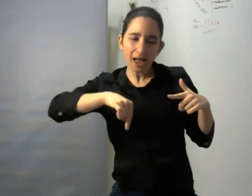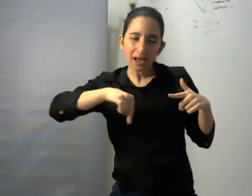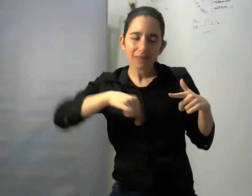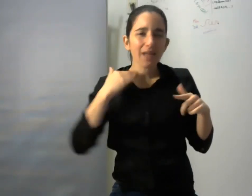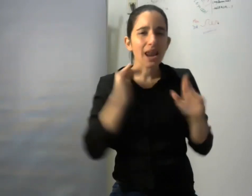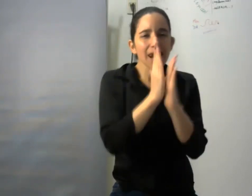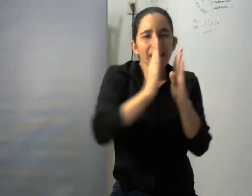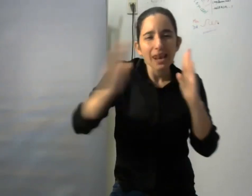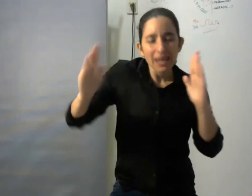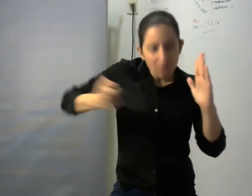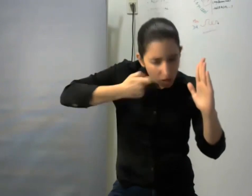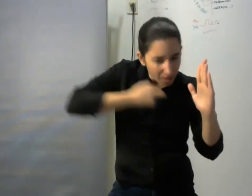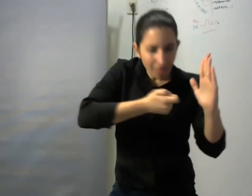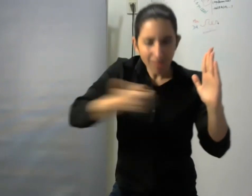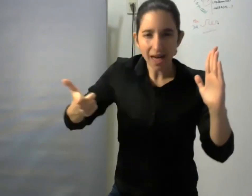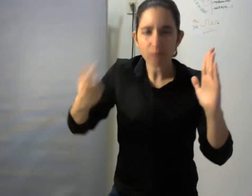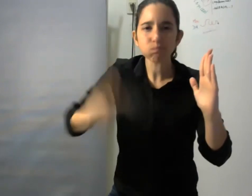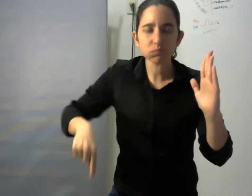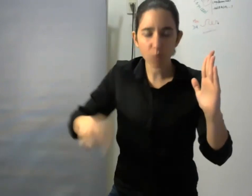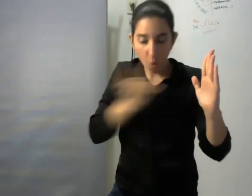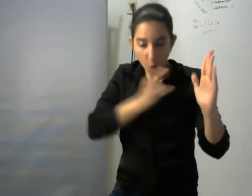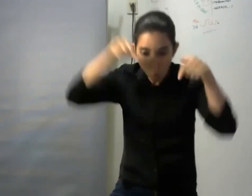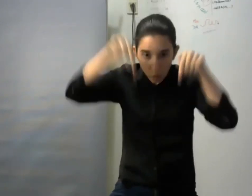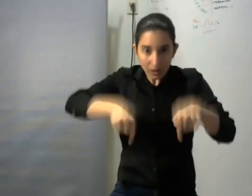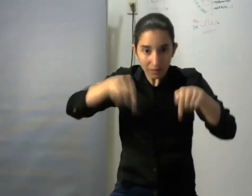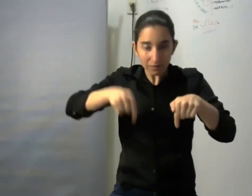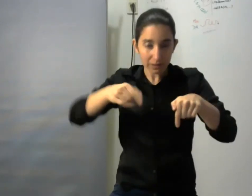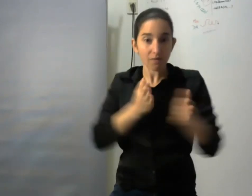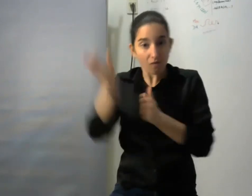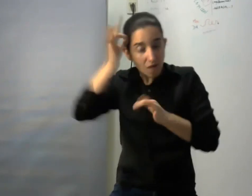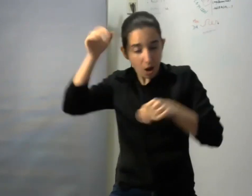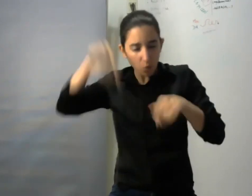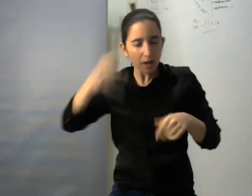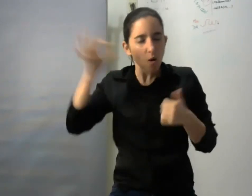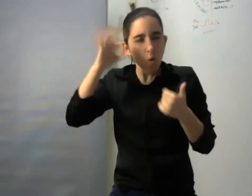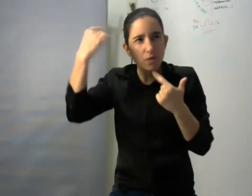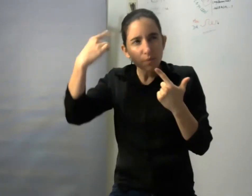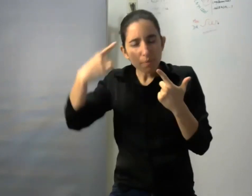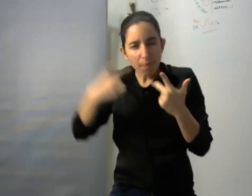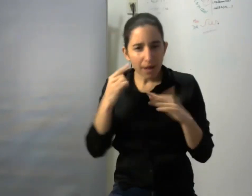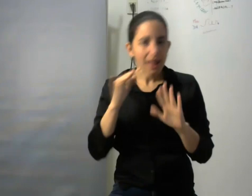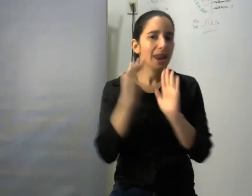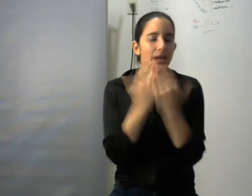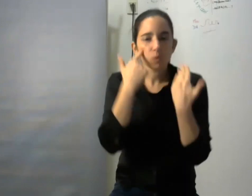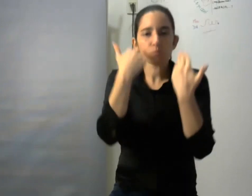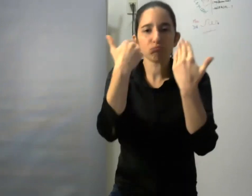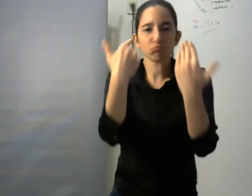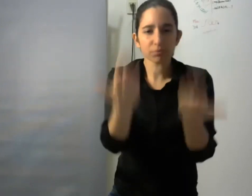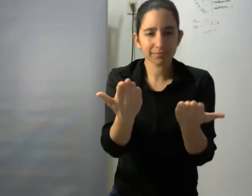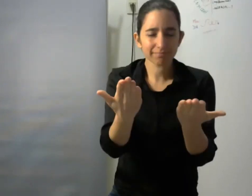institución y faltaba aunque por supuesto que ya fue abordado desde número